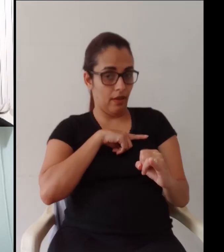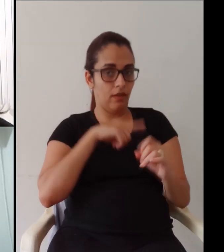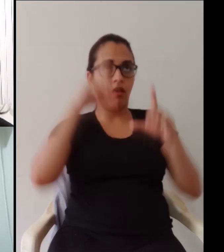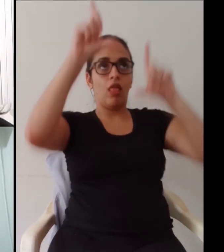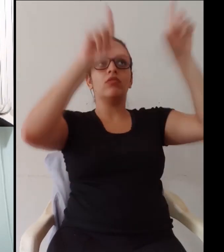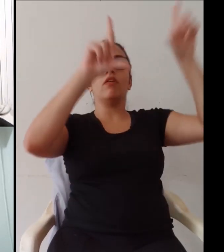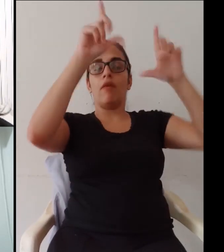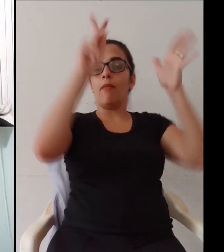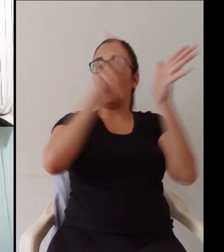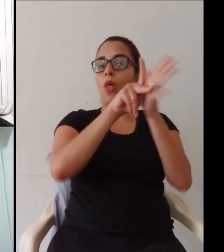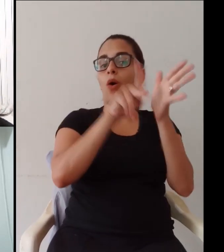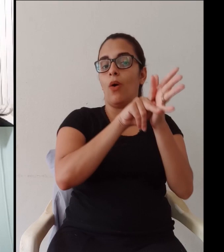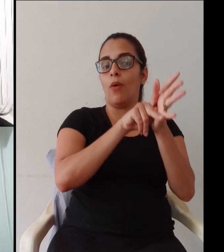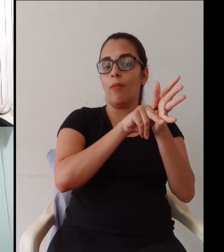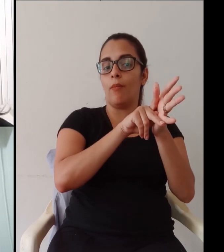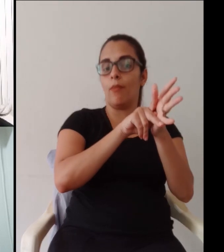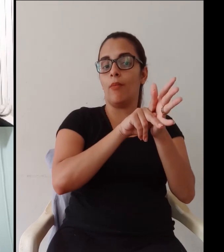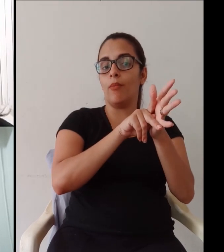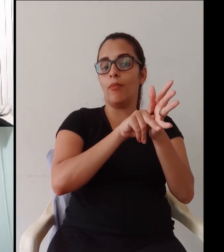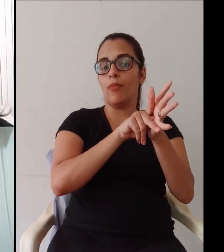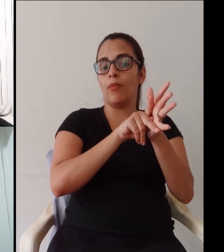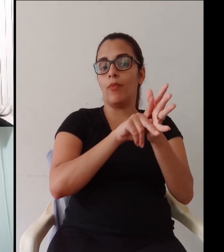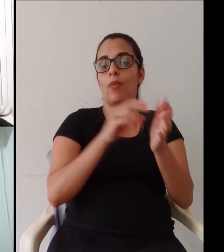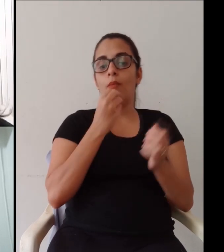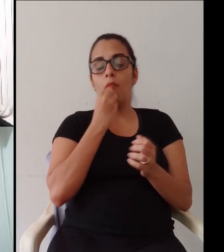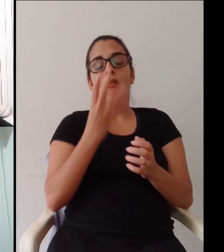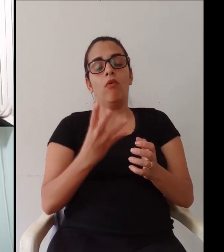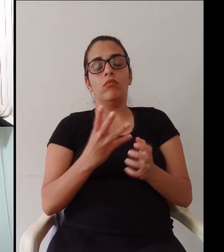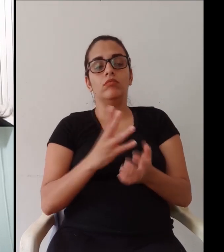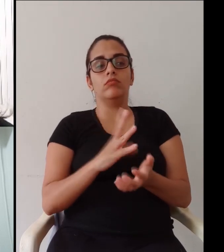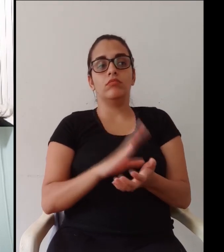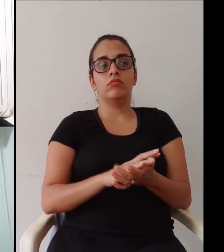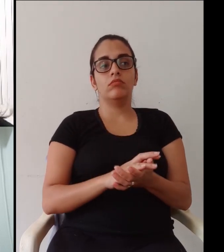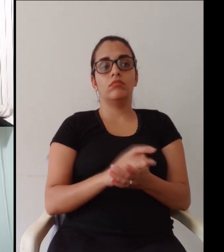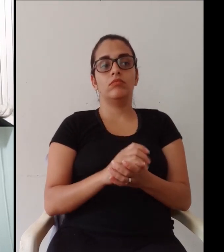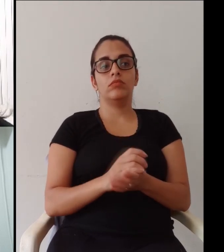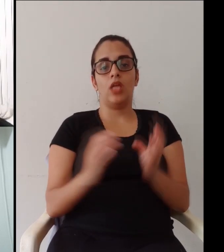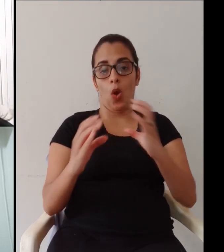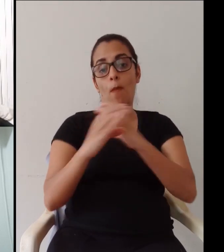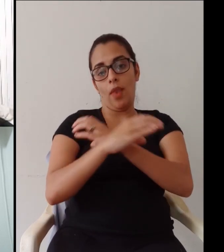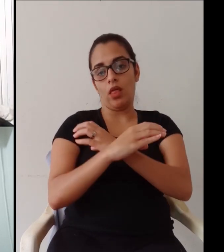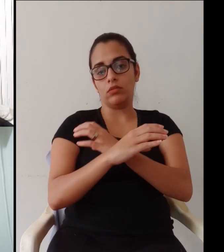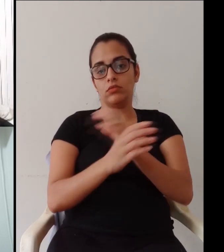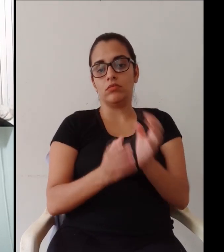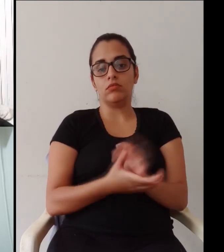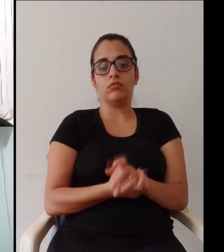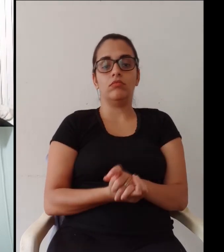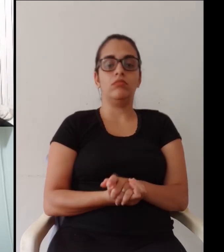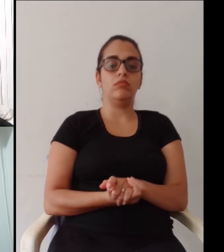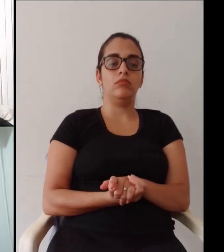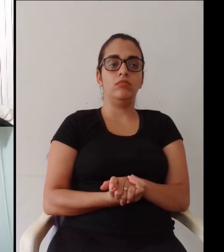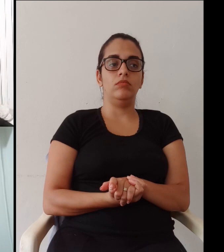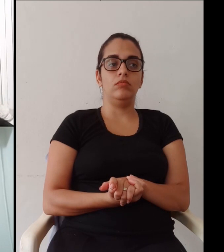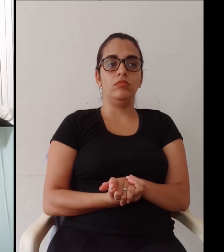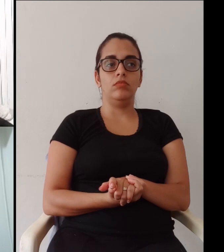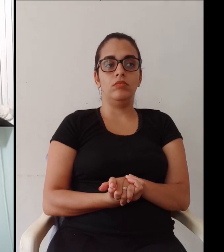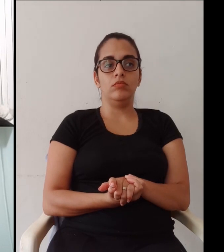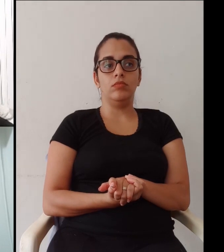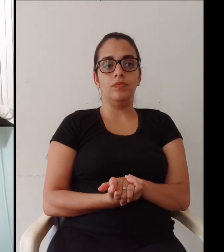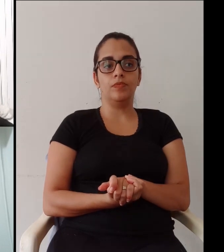muito mais guiado no IFE para a gente ter um canal de TV até chegar a todos os cursos todos os alunos isso se tornaria algo